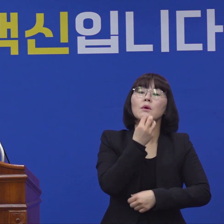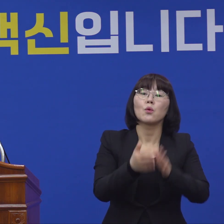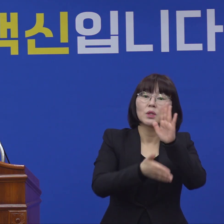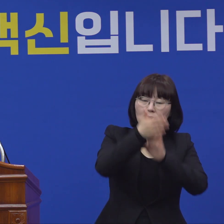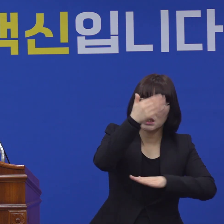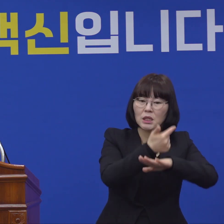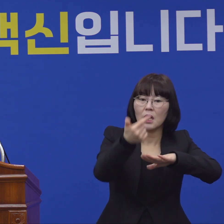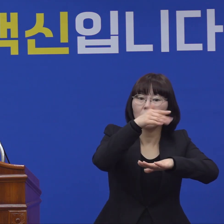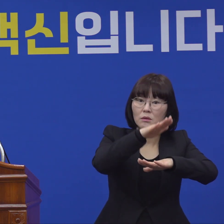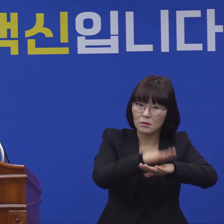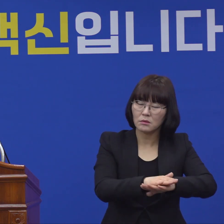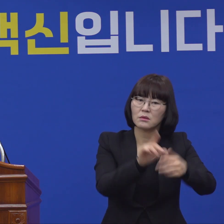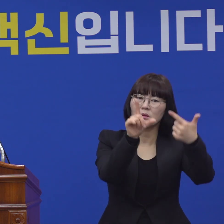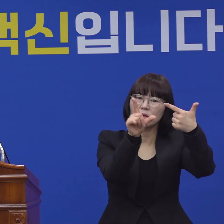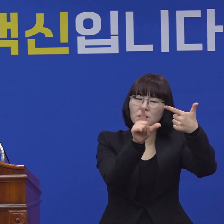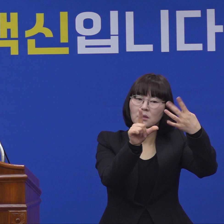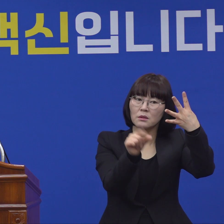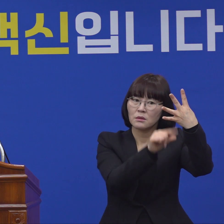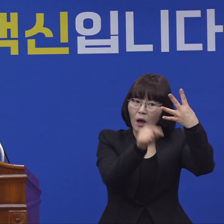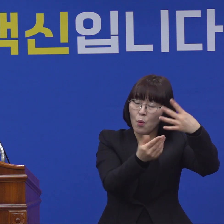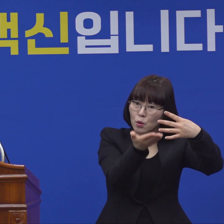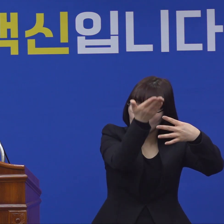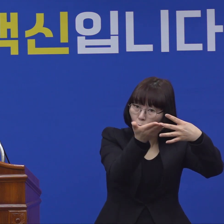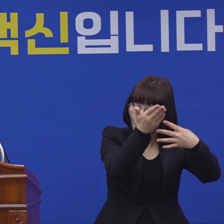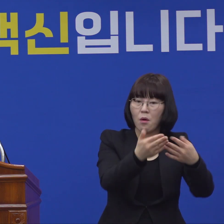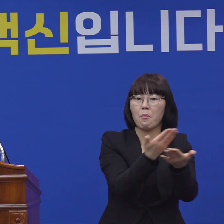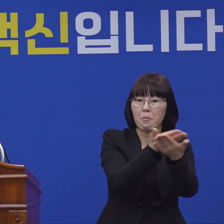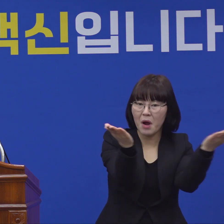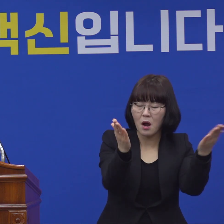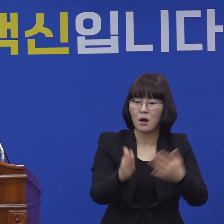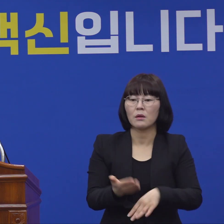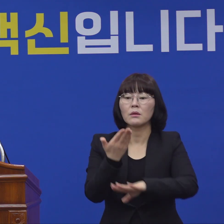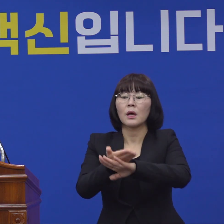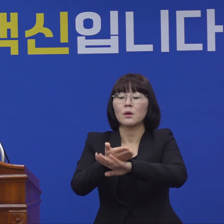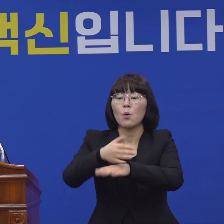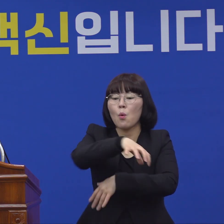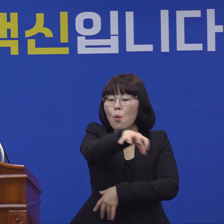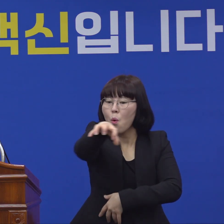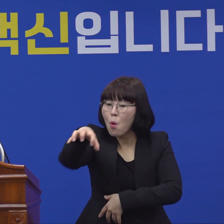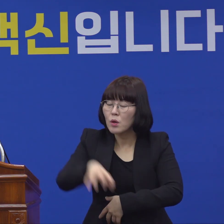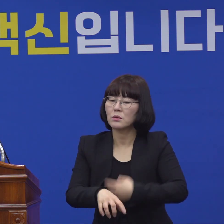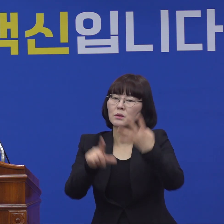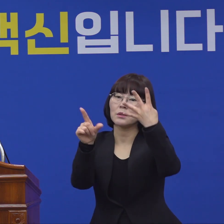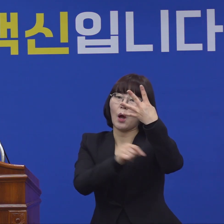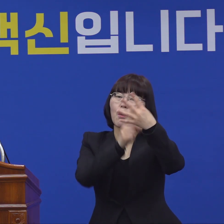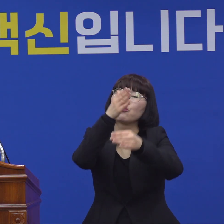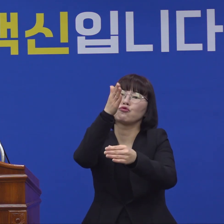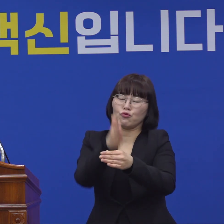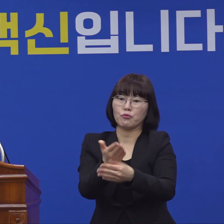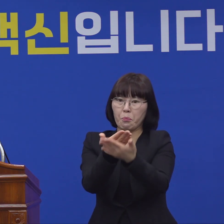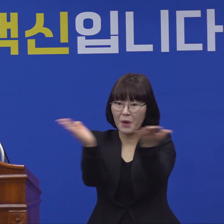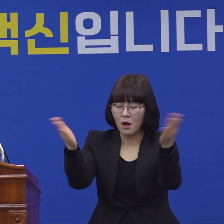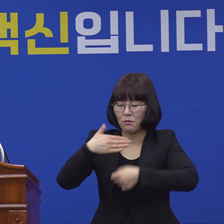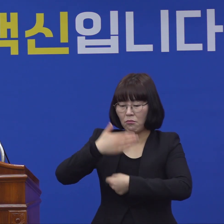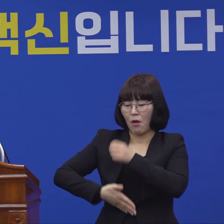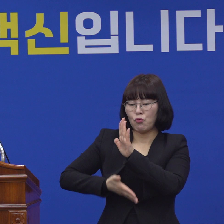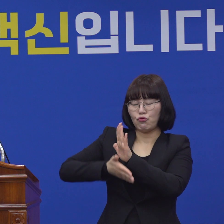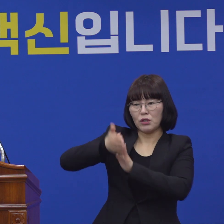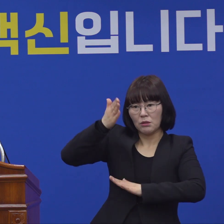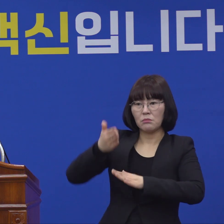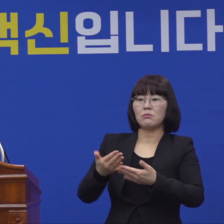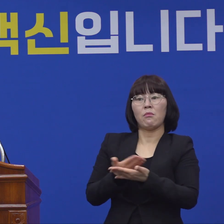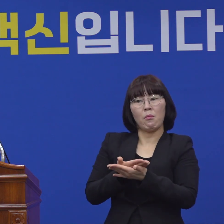4월 초순에 지급 예정이고 타시도는 4월 중순에나 지급할 계획으로 대구시의 지급 시기가